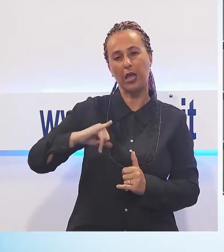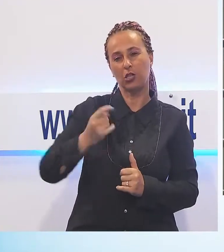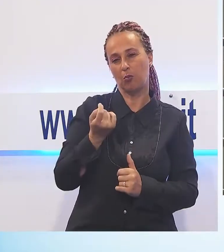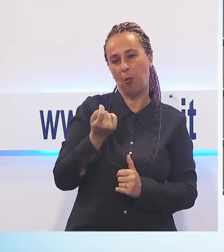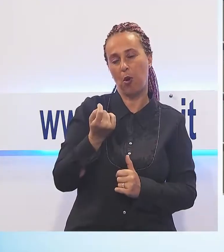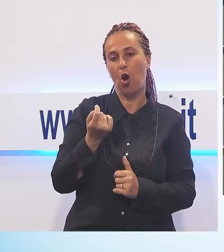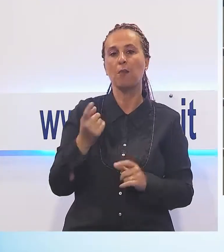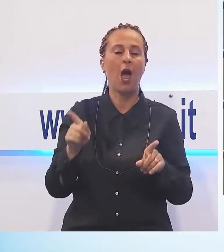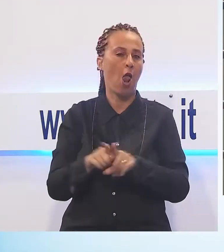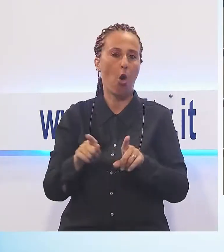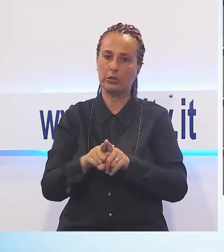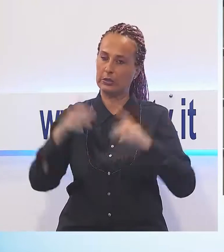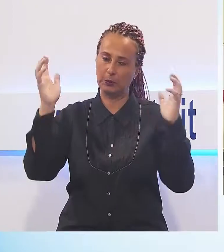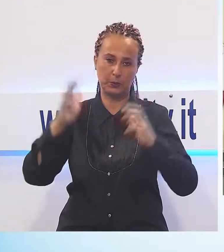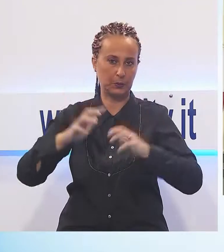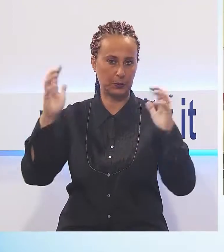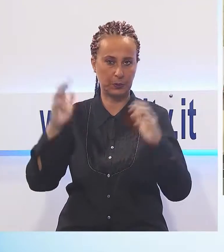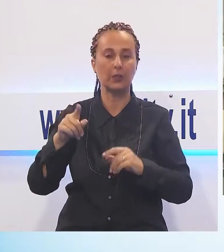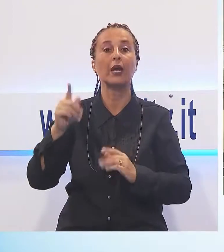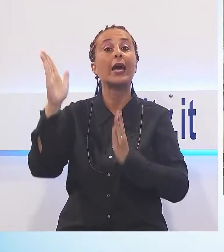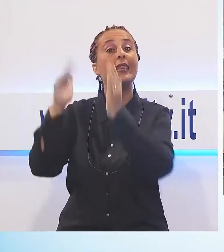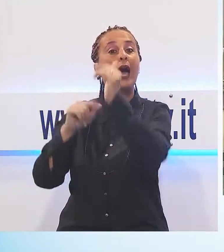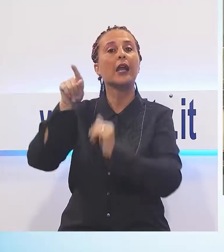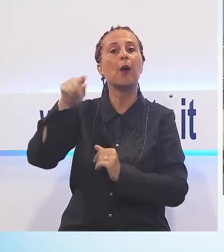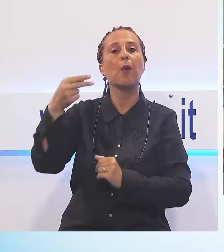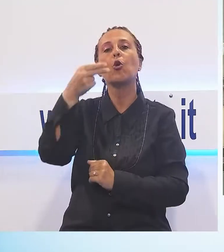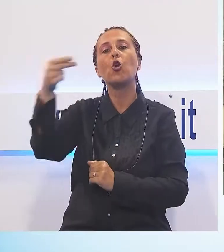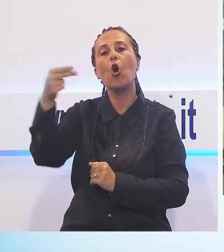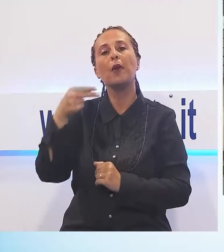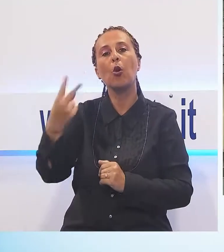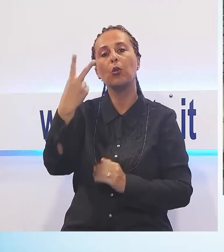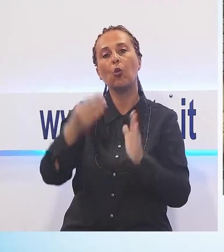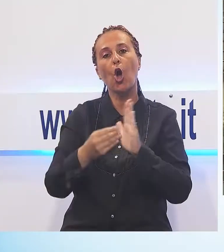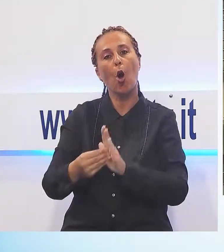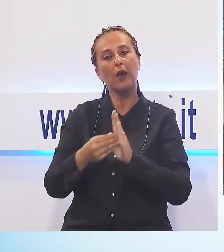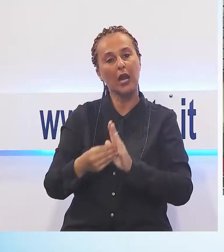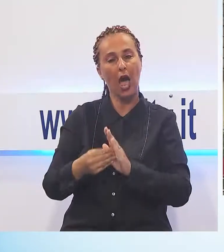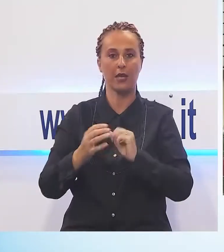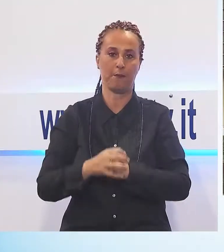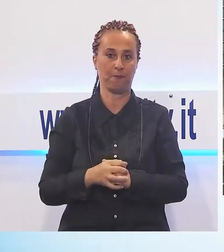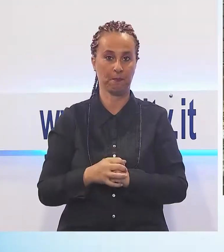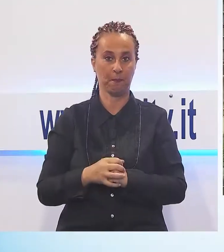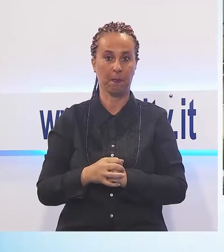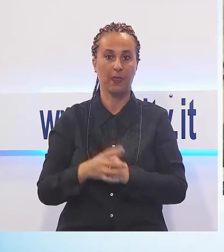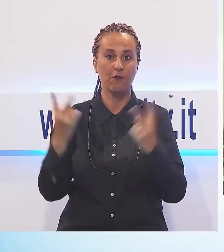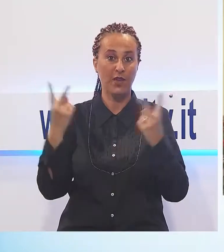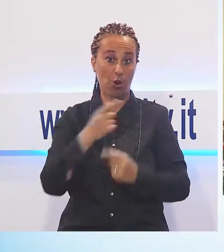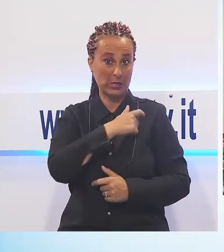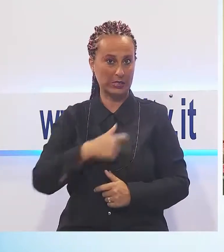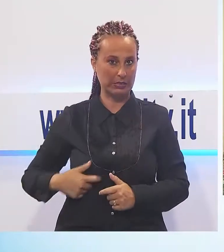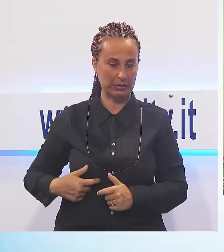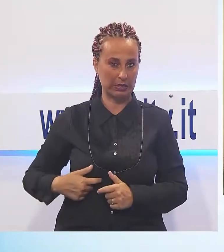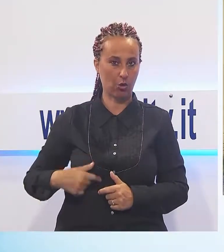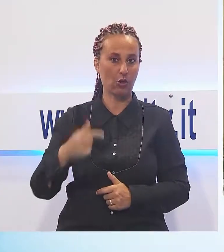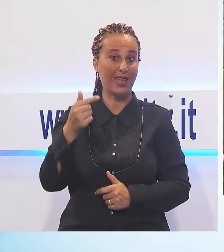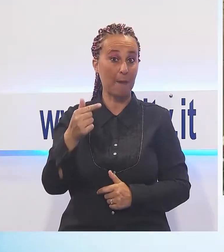appunto i due operai morti in via Veneto nell'allestimento della luminara di Santa Croce. Fradicio ancora della pioggia caduta, il sindaco di